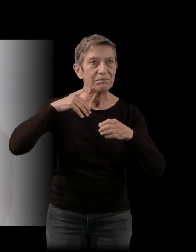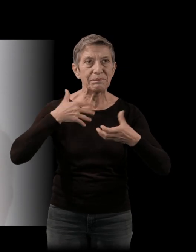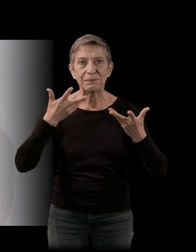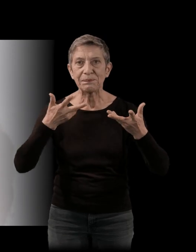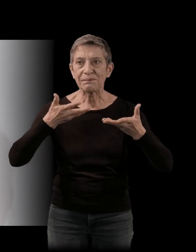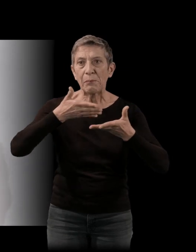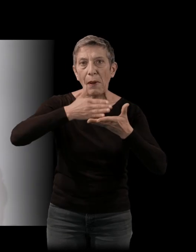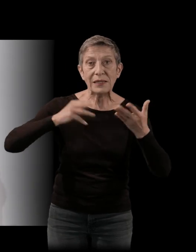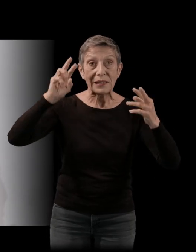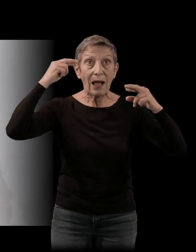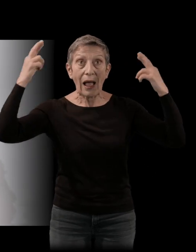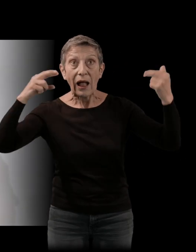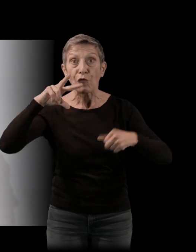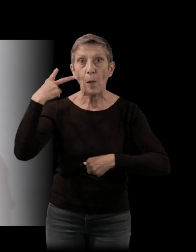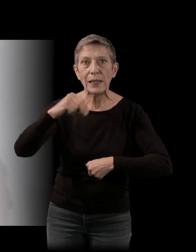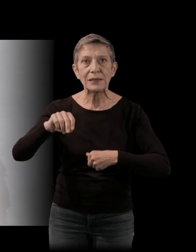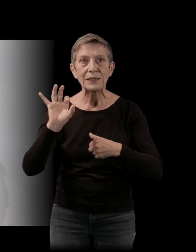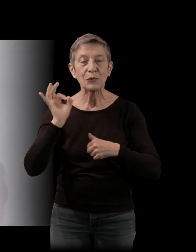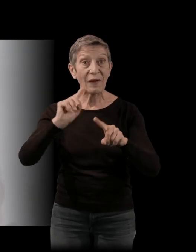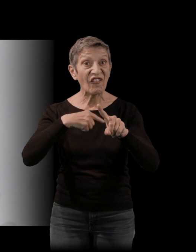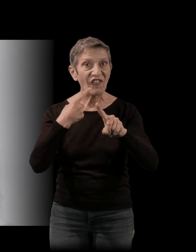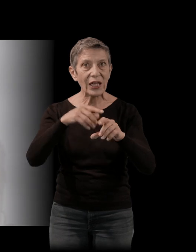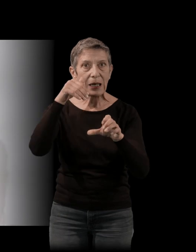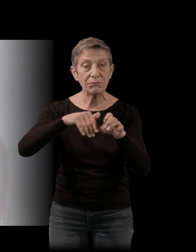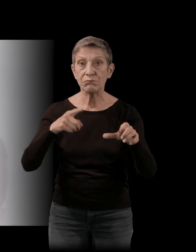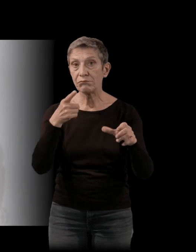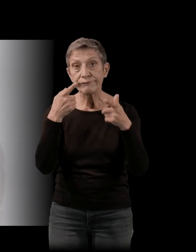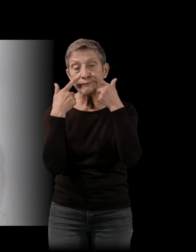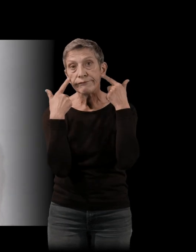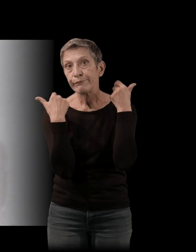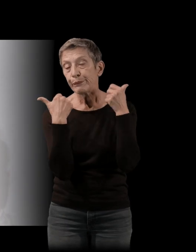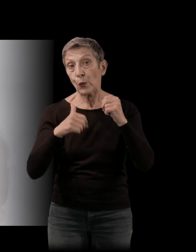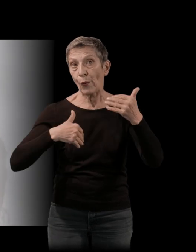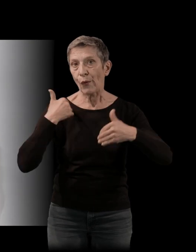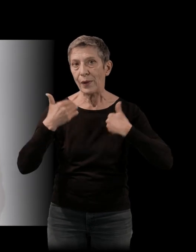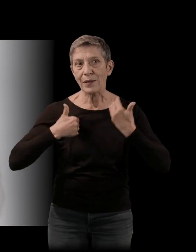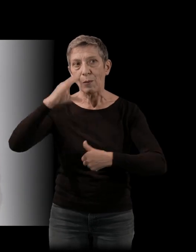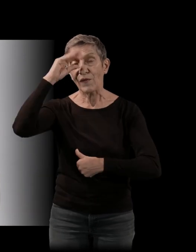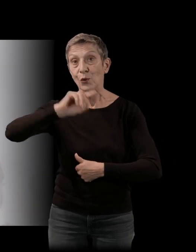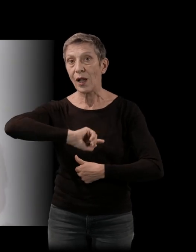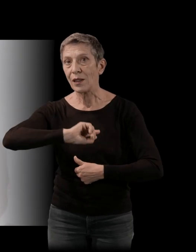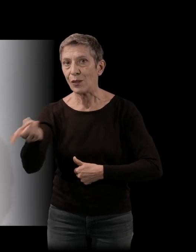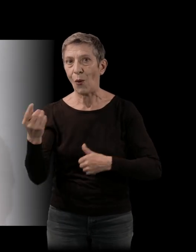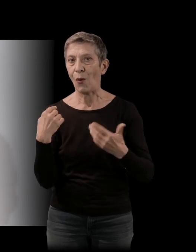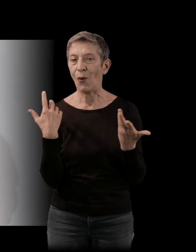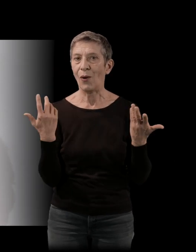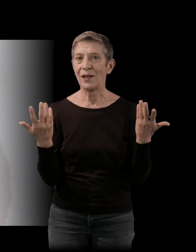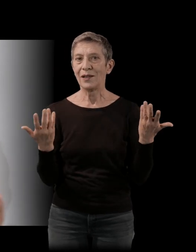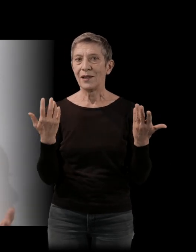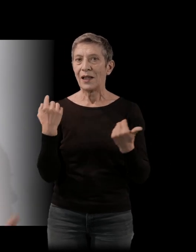Et on sent bien, en fait, dans le film, que les comédiens ne sont peut-être pas des comédiens professionnels. C'est des visages qu'on n pas